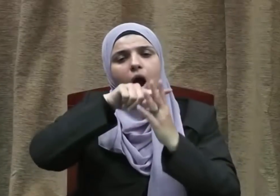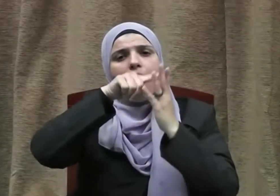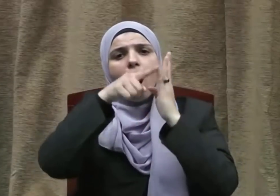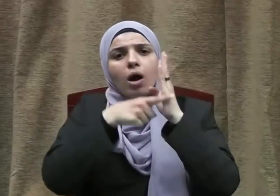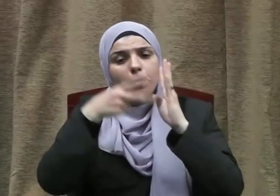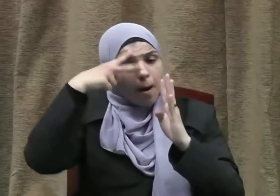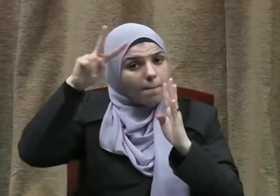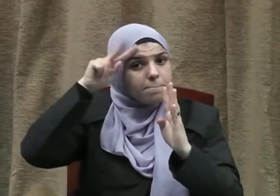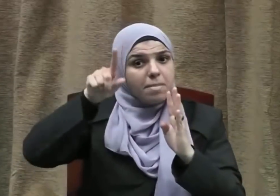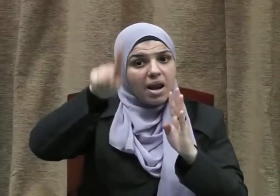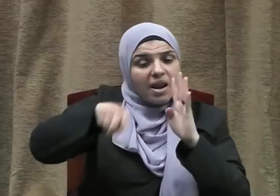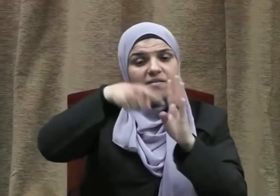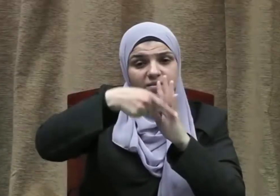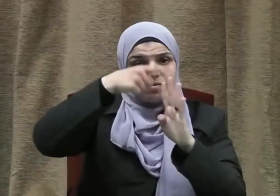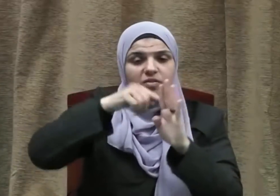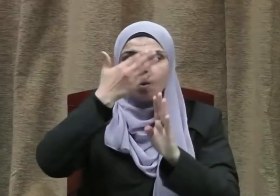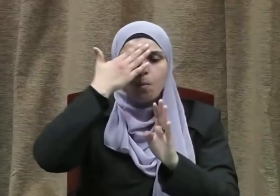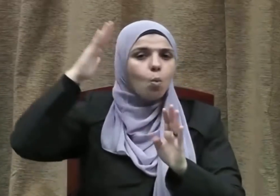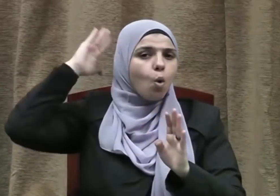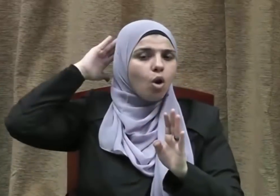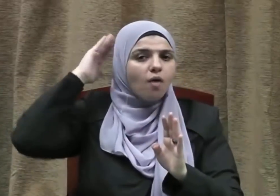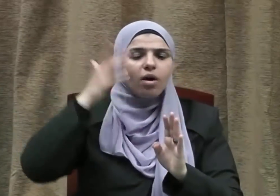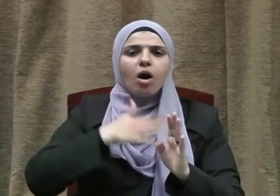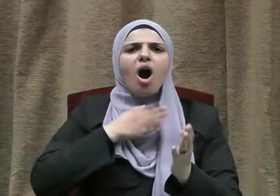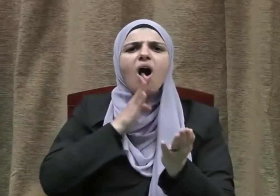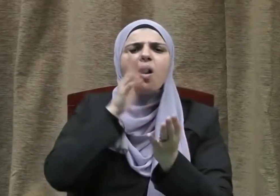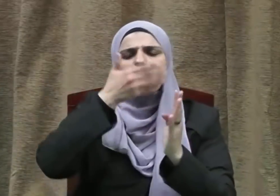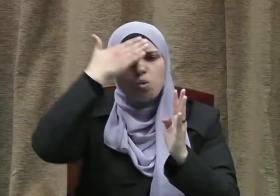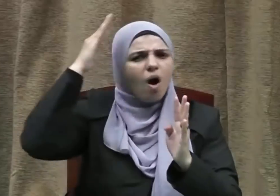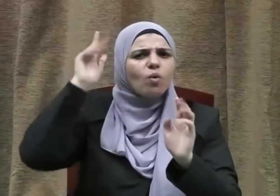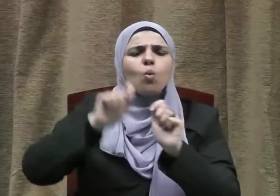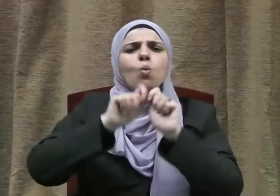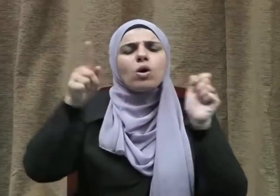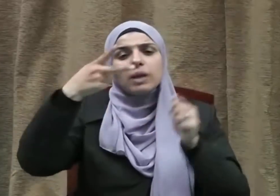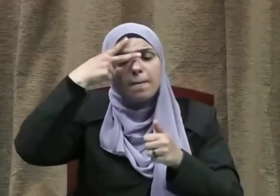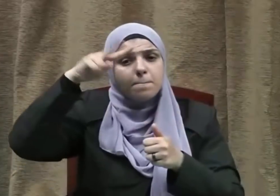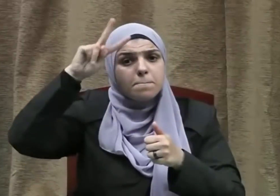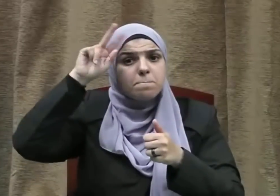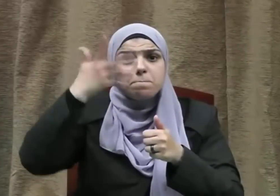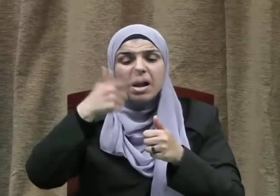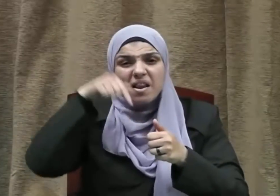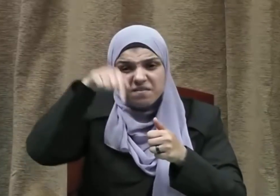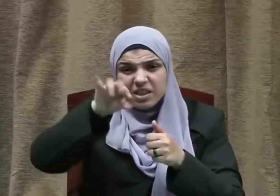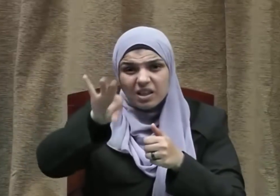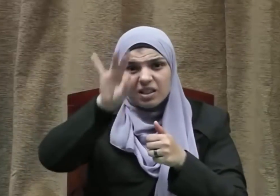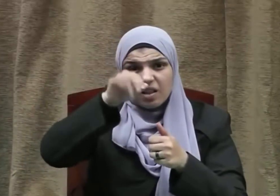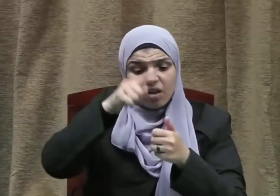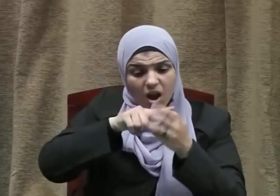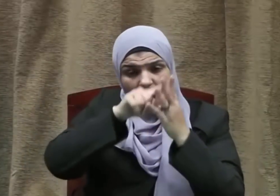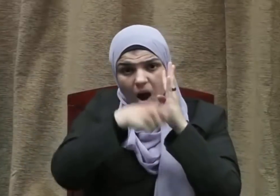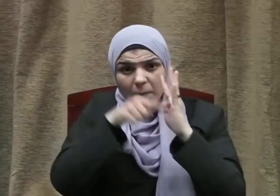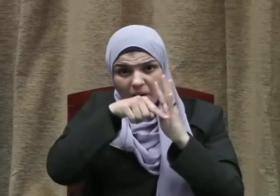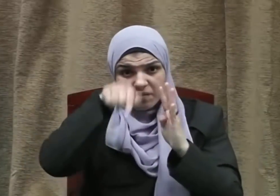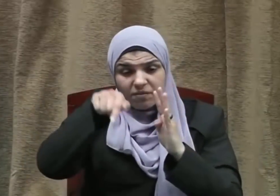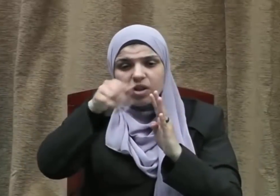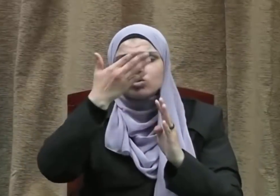أربع من كن فيه كان منافقاً خالصاً ومن كانت فيه خصلة